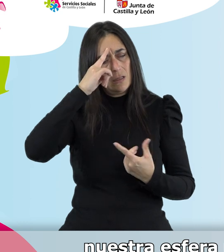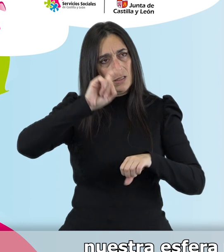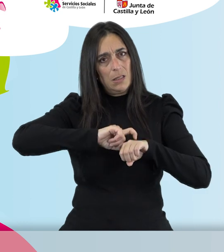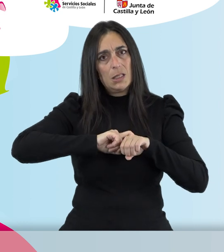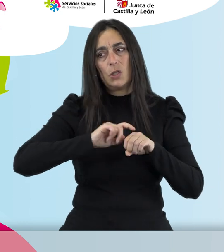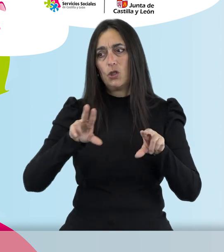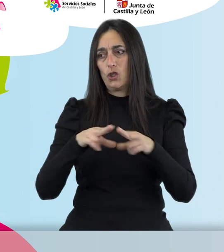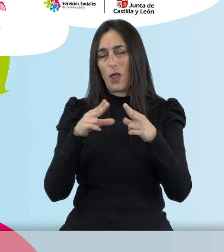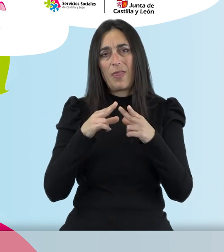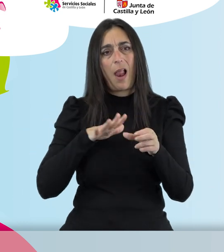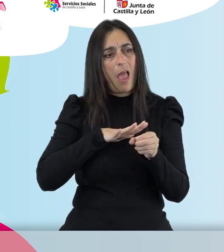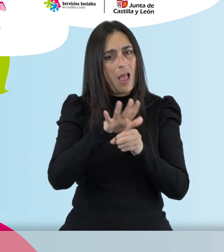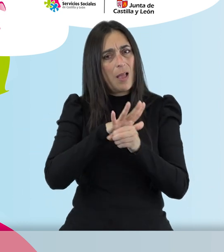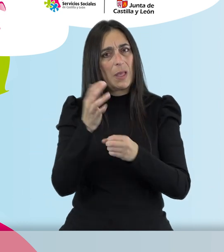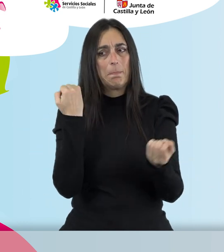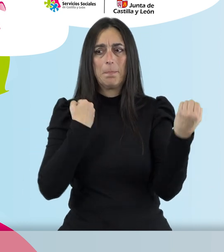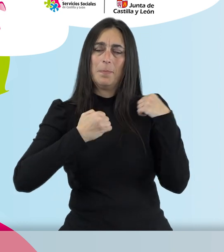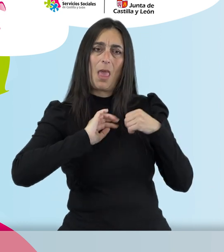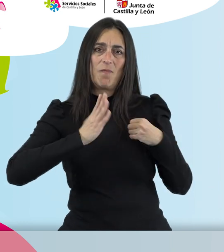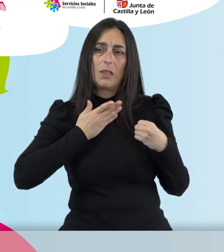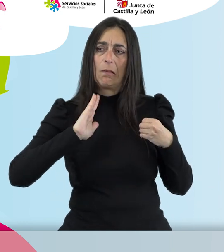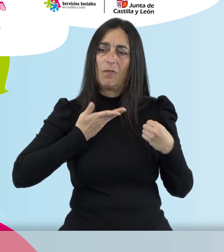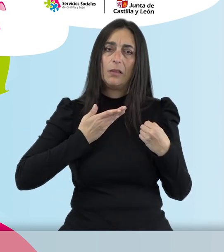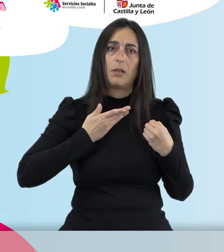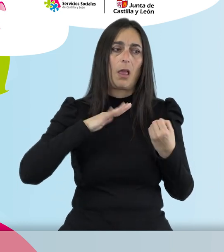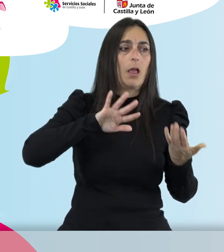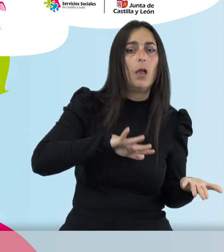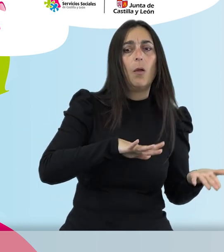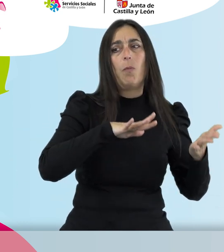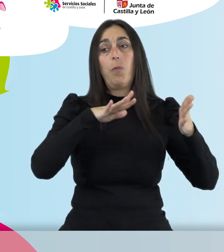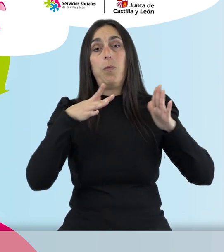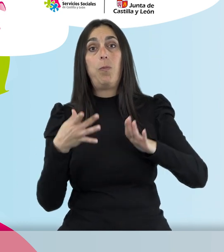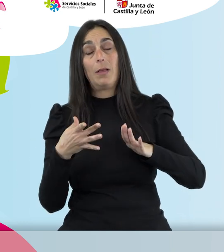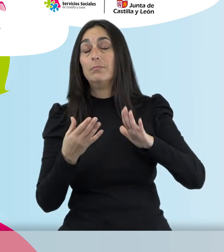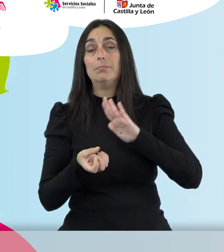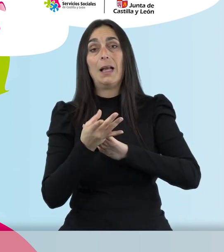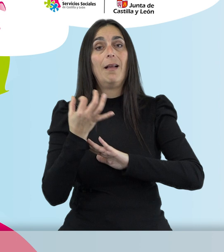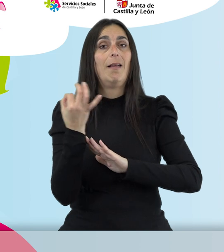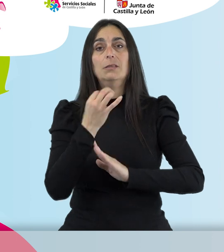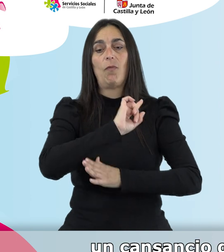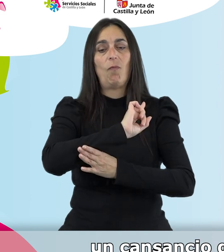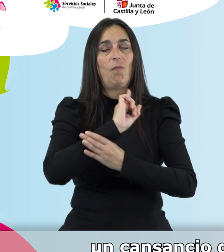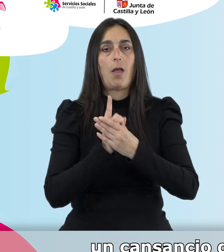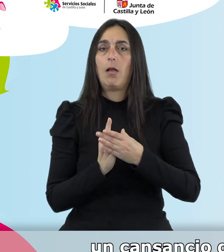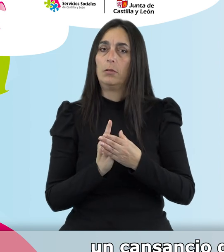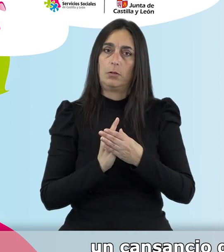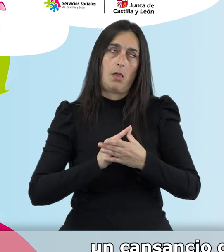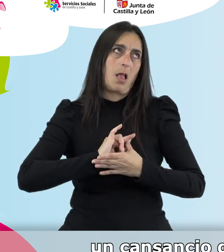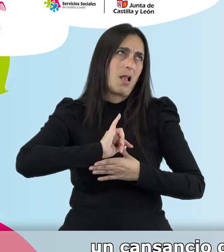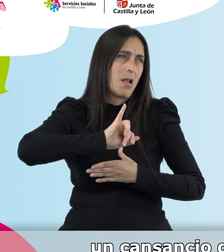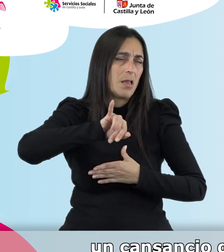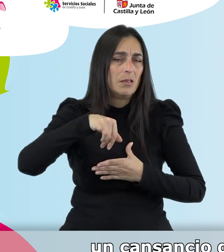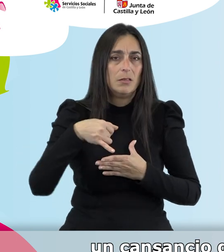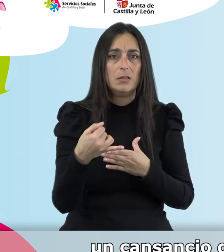nuestra esfera social y nuestra esfera conductual. ¿Cómo se traduce? Pues, en fatiga. Generalmente aparece una fatiga, un cansancio,